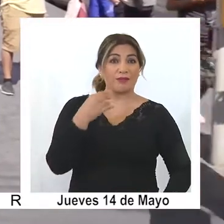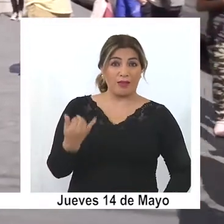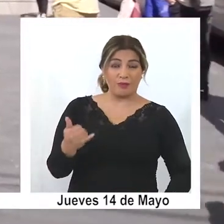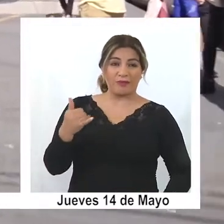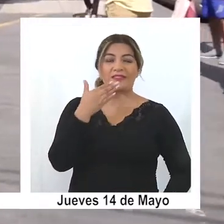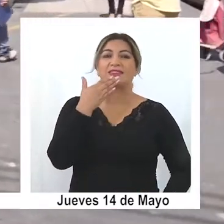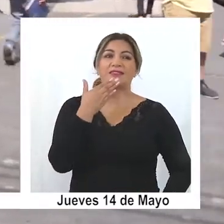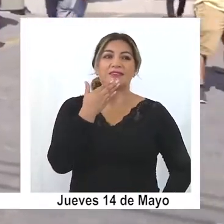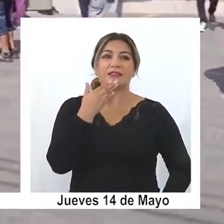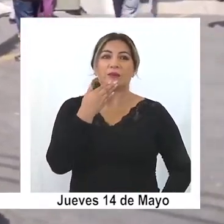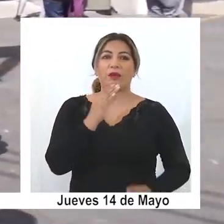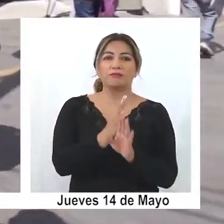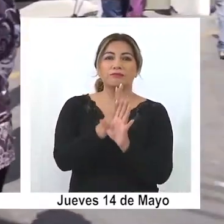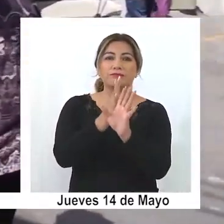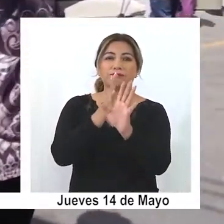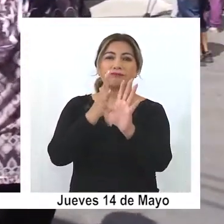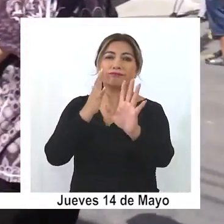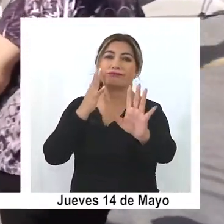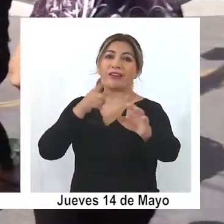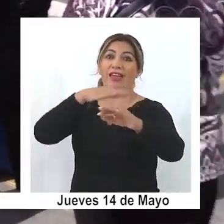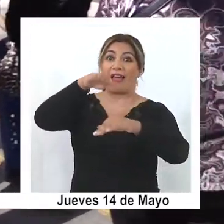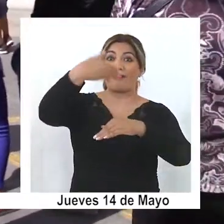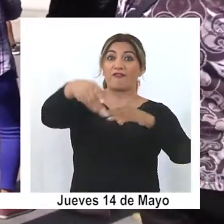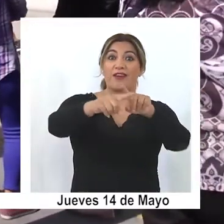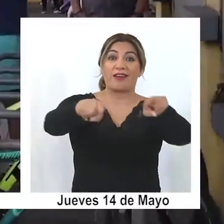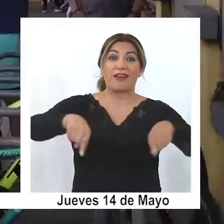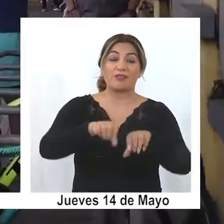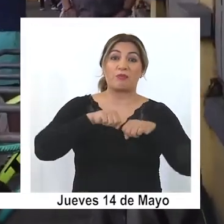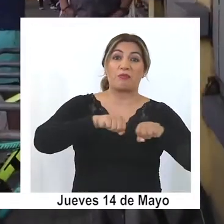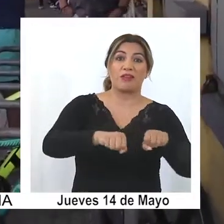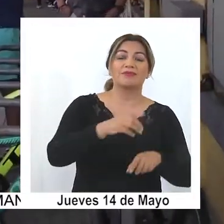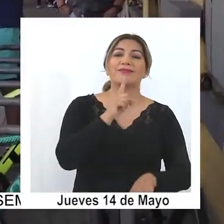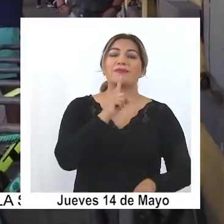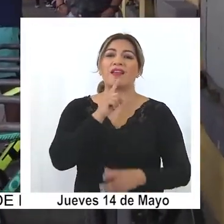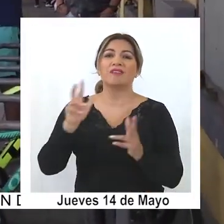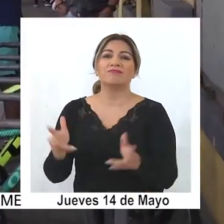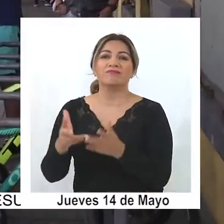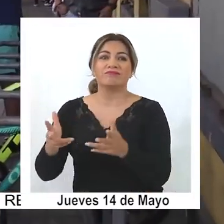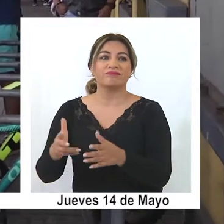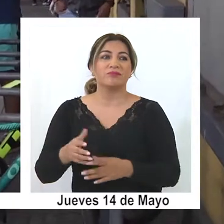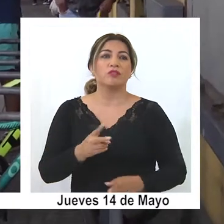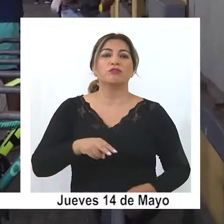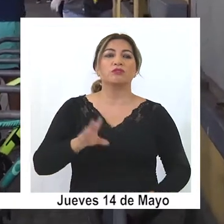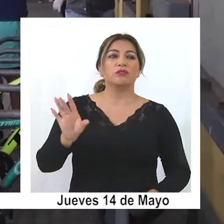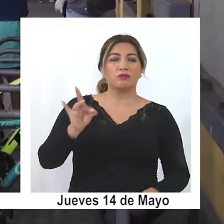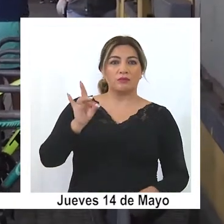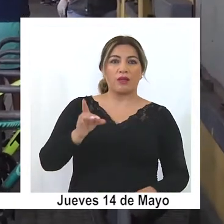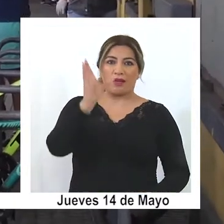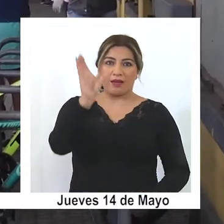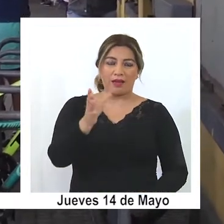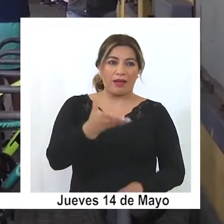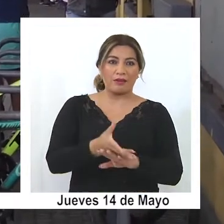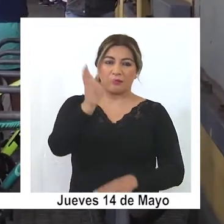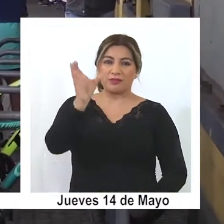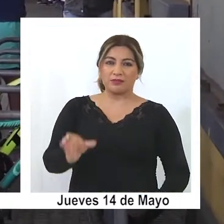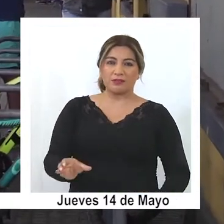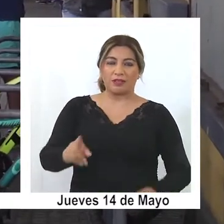además de largas filas en los supermercados y en el terminal agropecuario, también se constató aglomeración de personas en la primera comisaría de